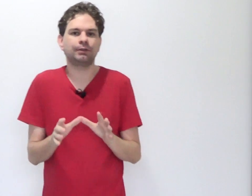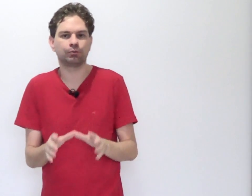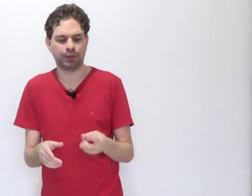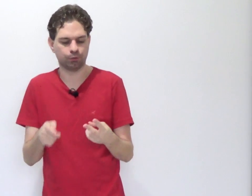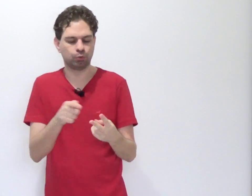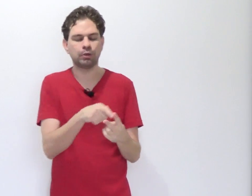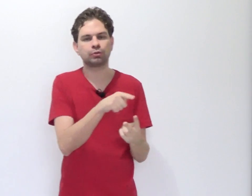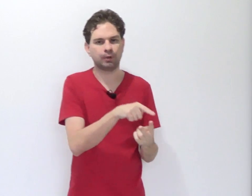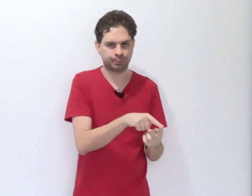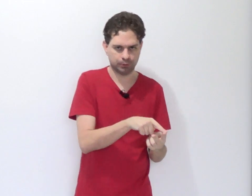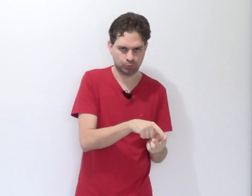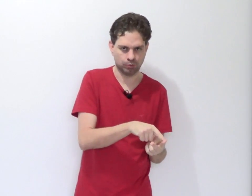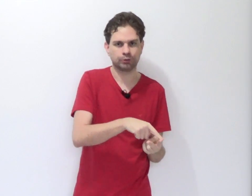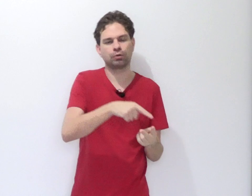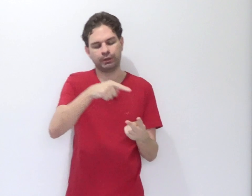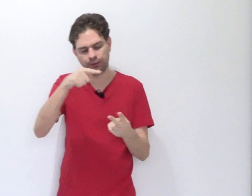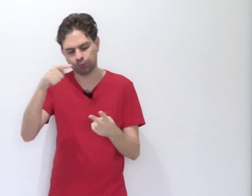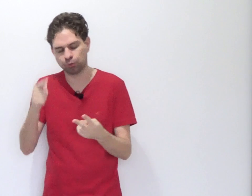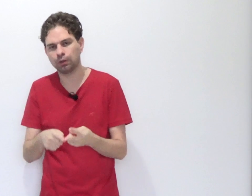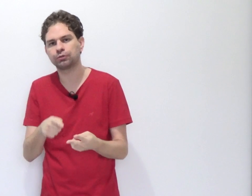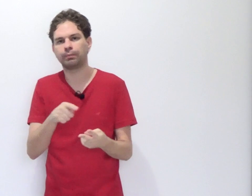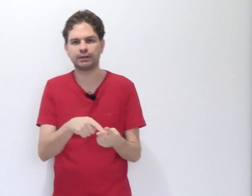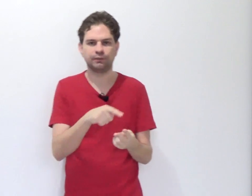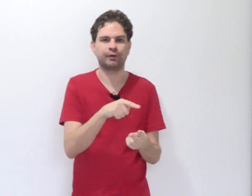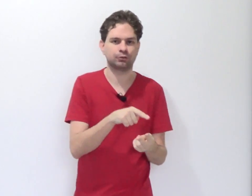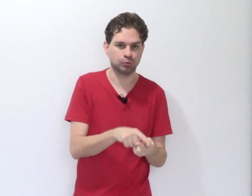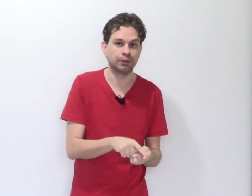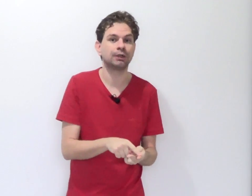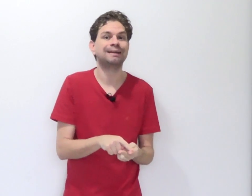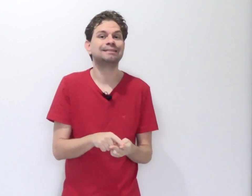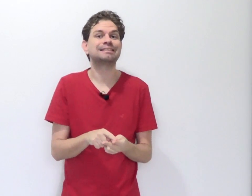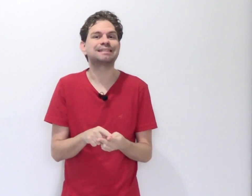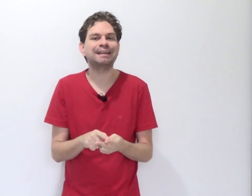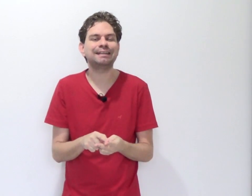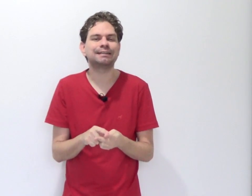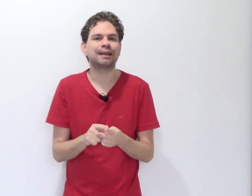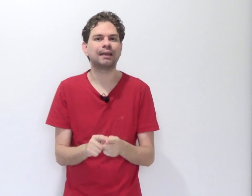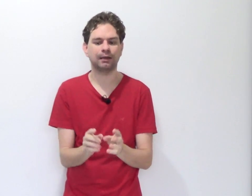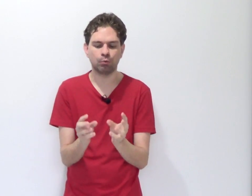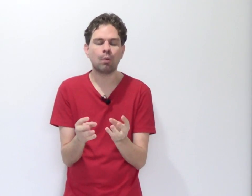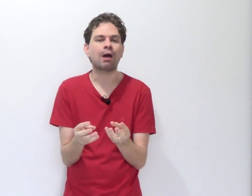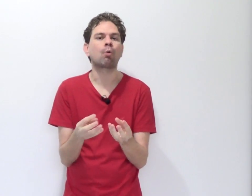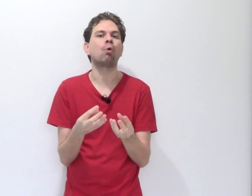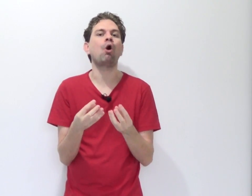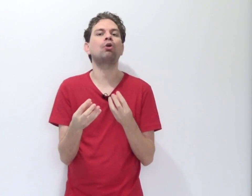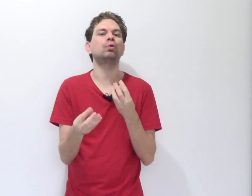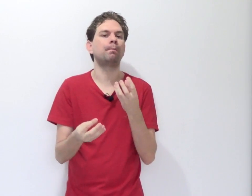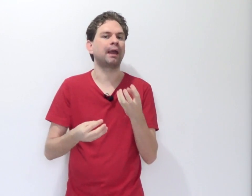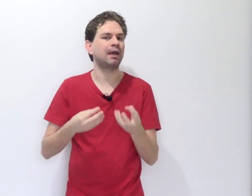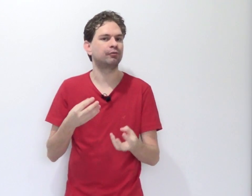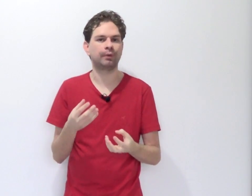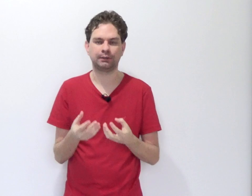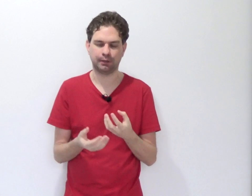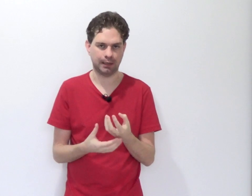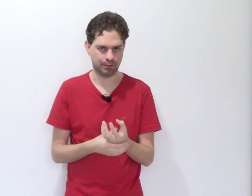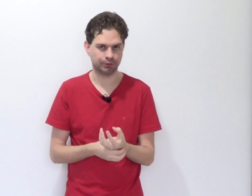em que eu tenho duas ou mais pessoas cometendo duas ou mais infrações, sem que tenha um acordo prévio entre elas.